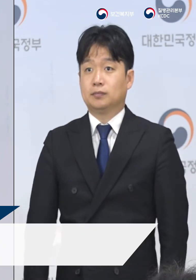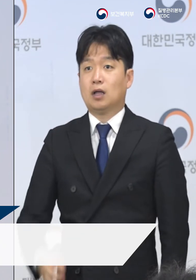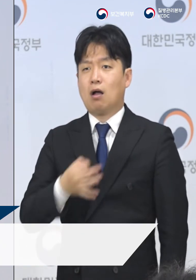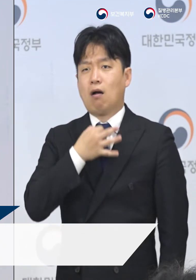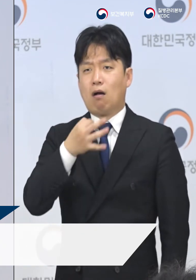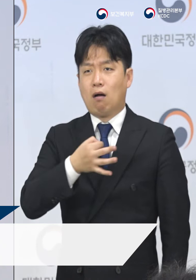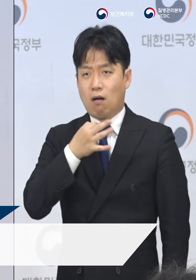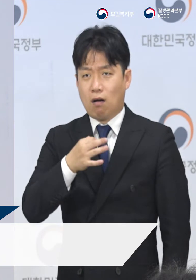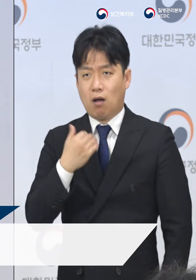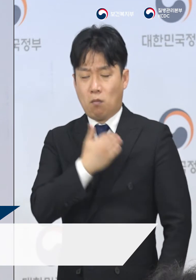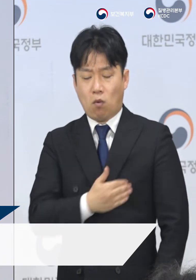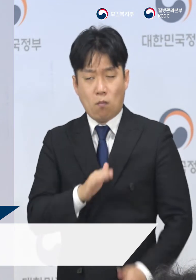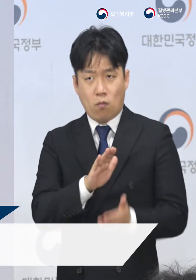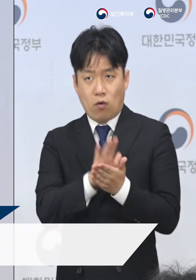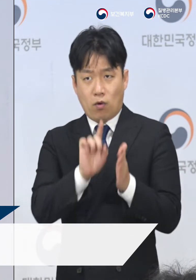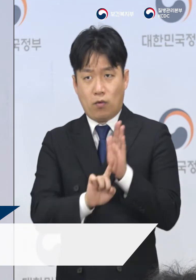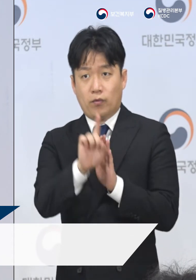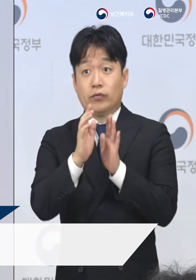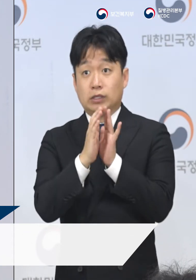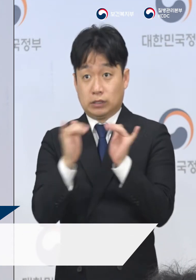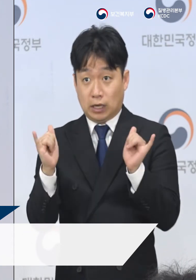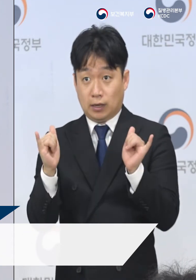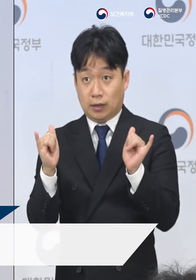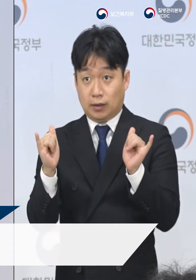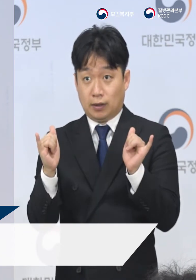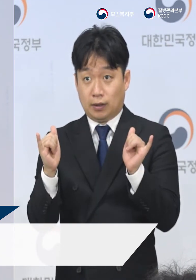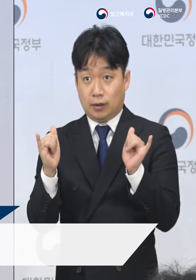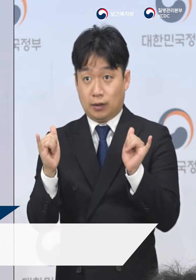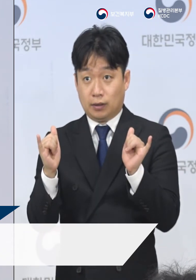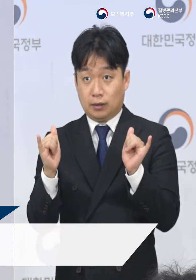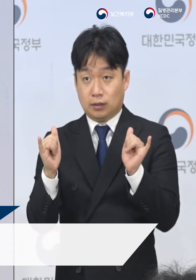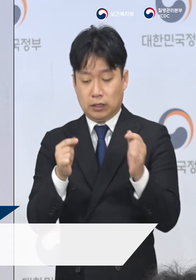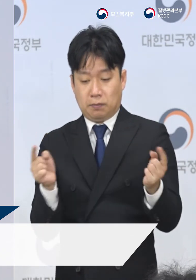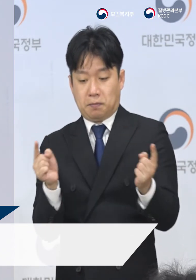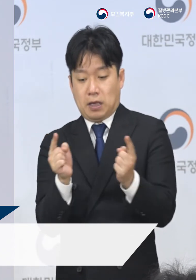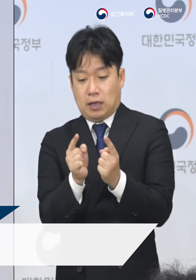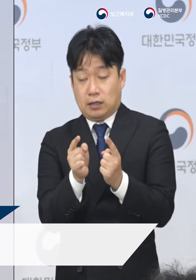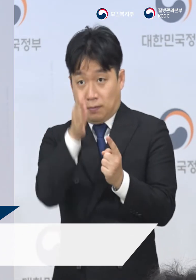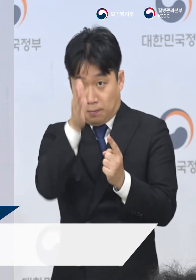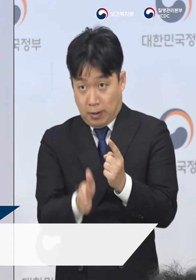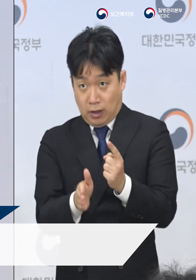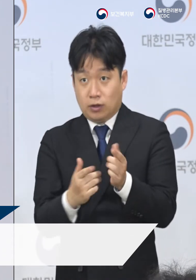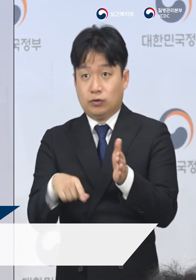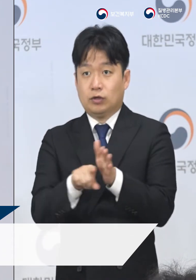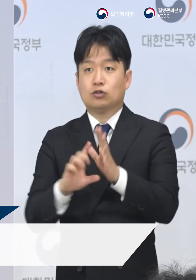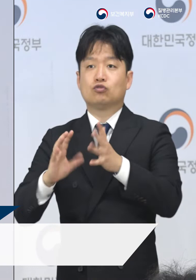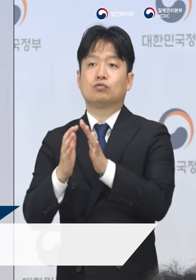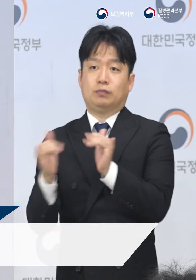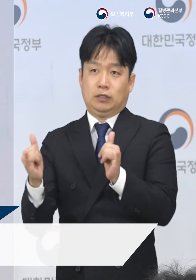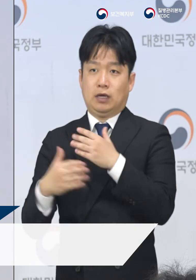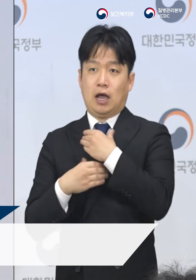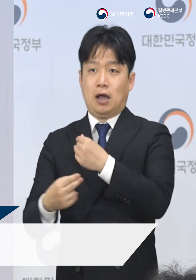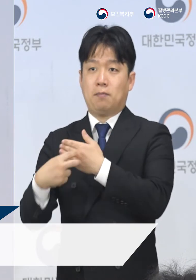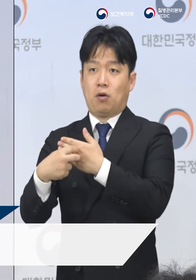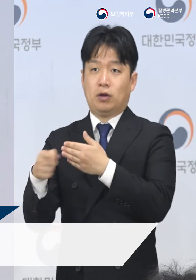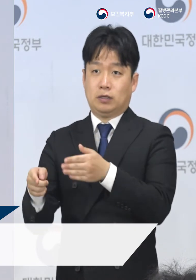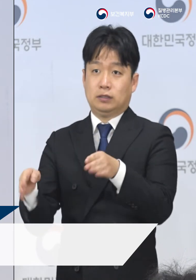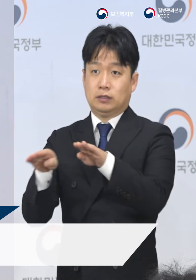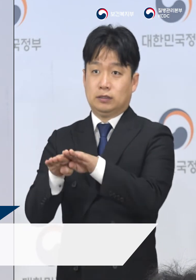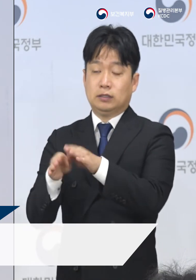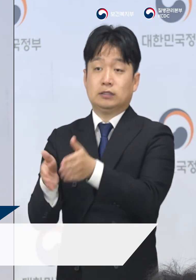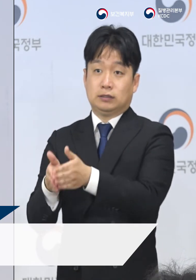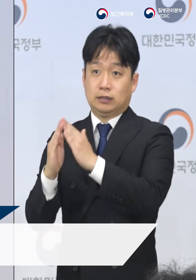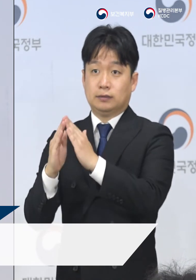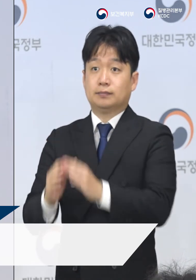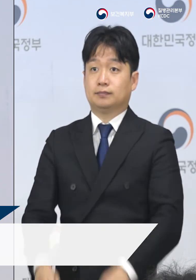호흡기 발열 환자와 그 외의 환자 간의 접촉을 차단하기 위한 국민안심병원도 함께 도입합니다.